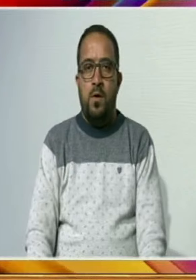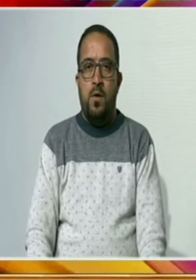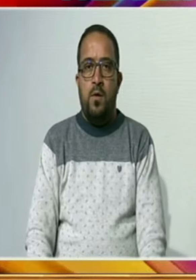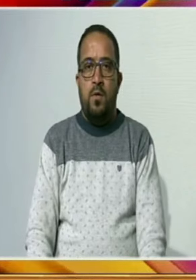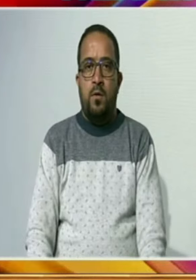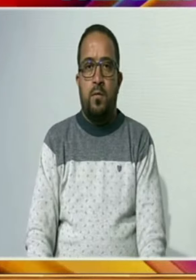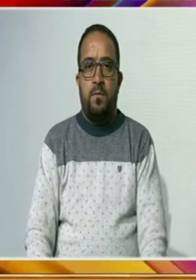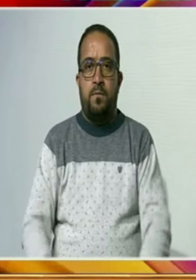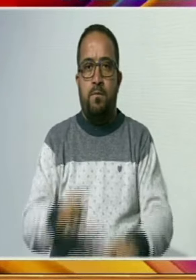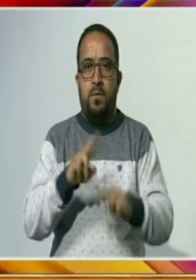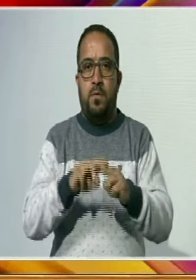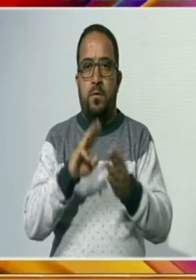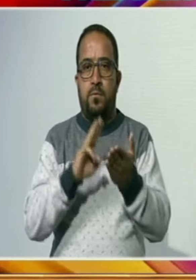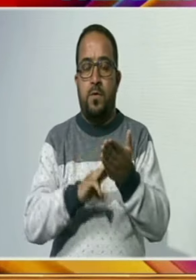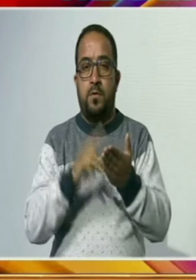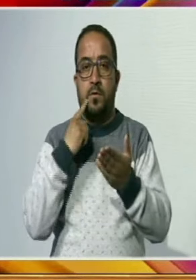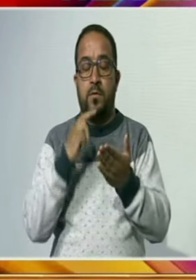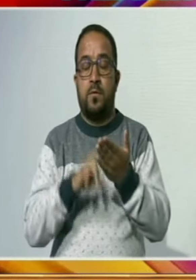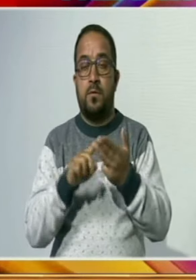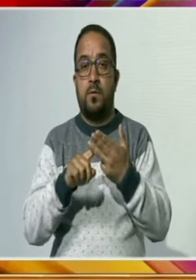وزارت نے زور دے کر کہا